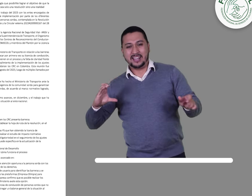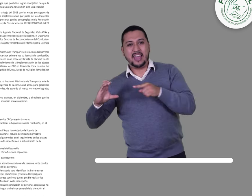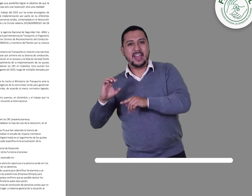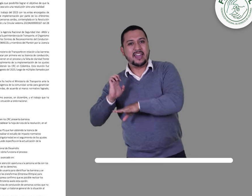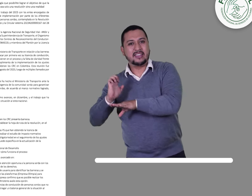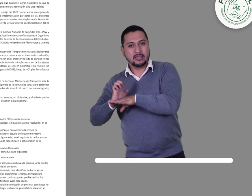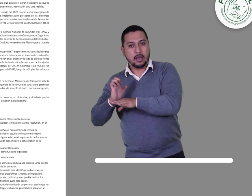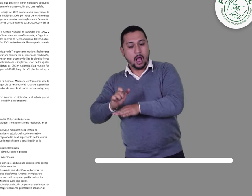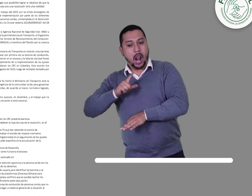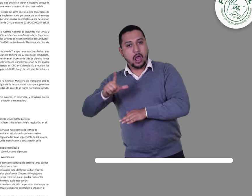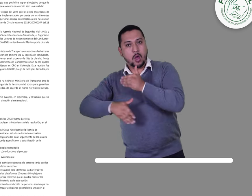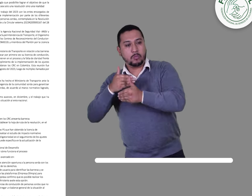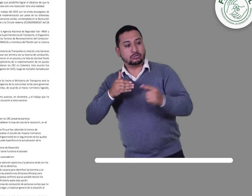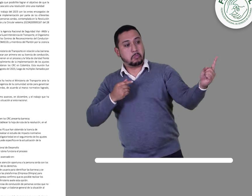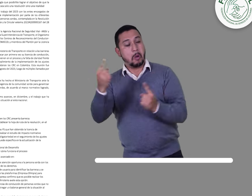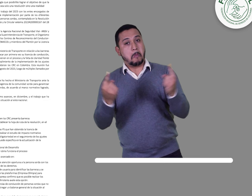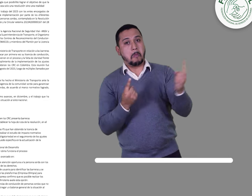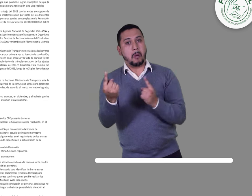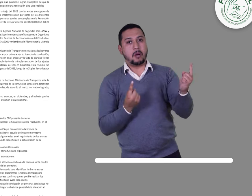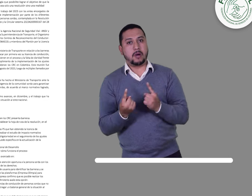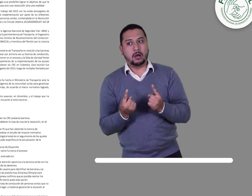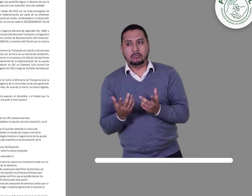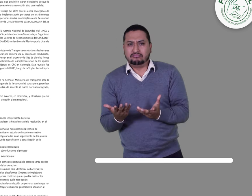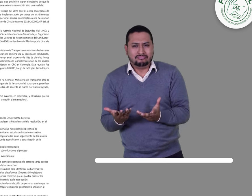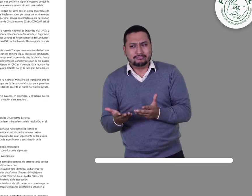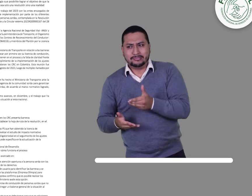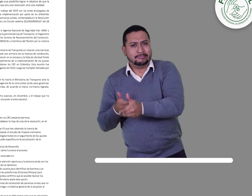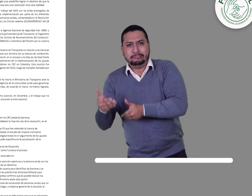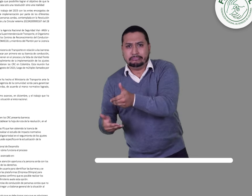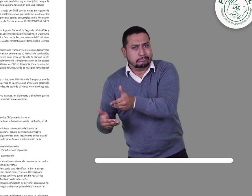proceso que lideran los CRC en Colombia.